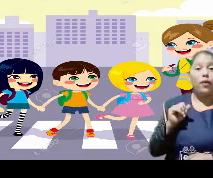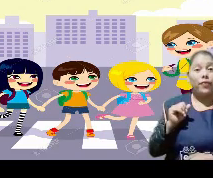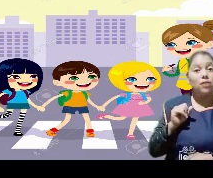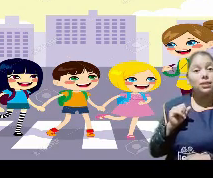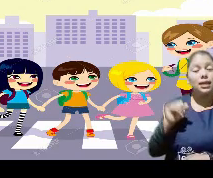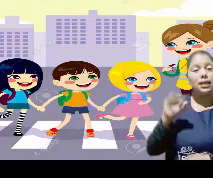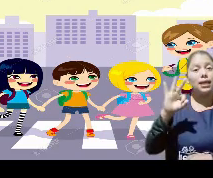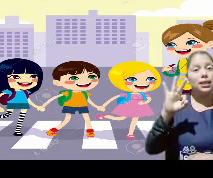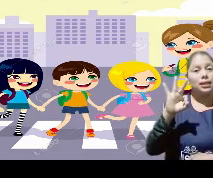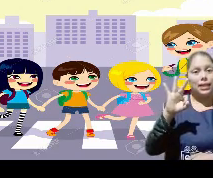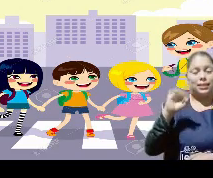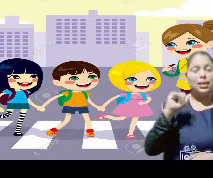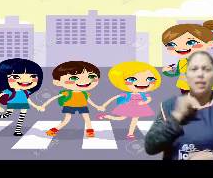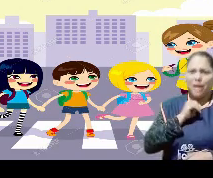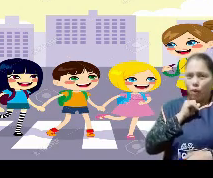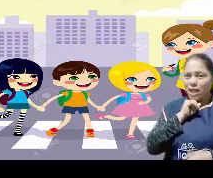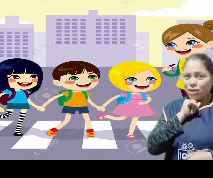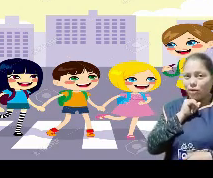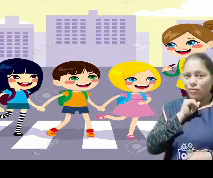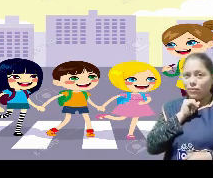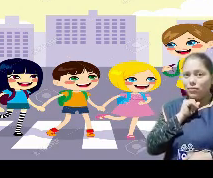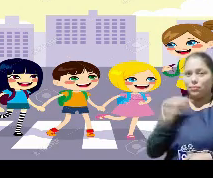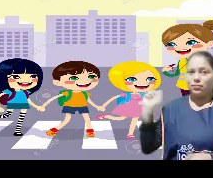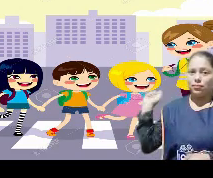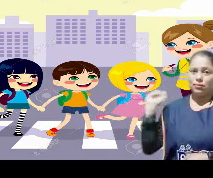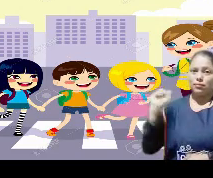¿Cuántas luces tiene? Tres. ¿Y cuáles son?